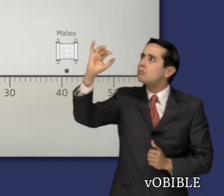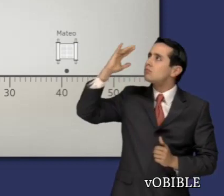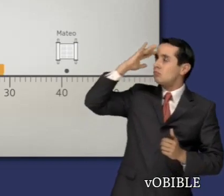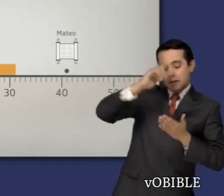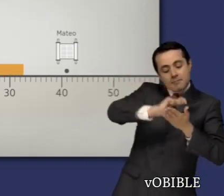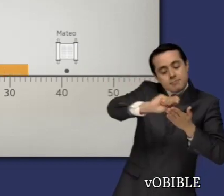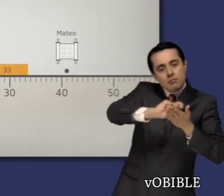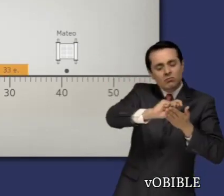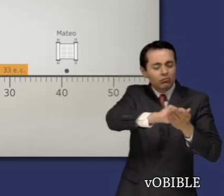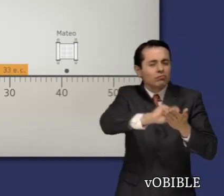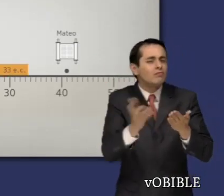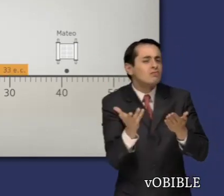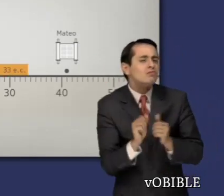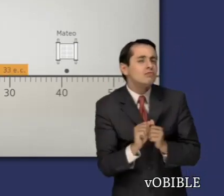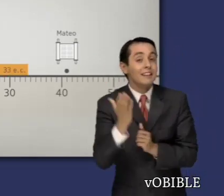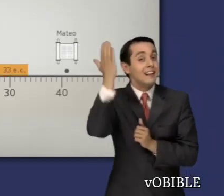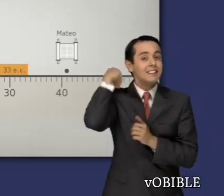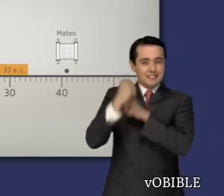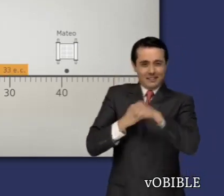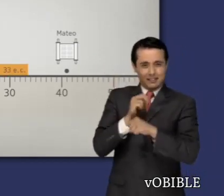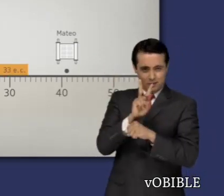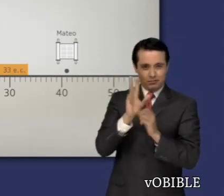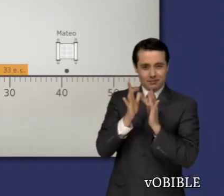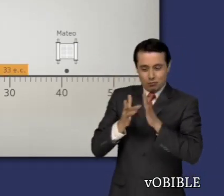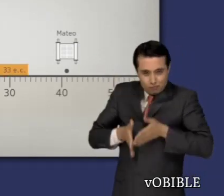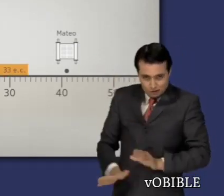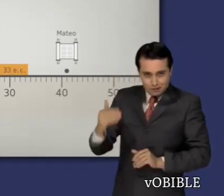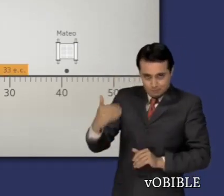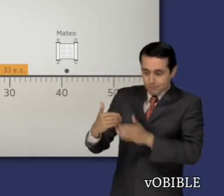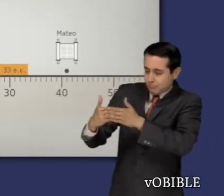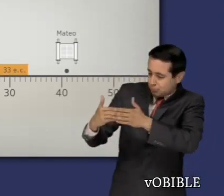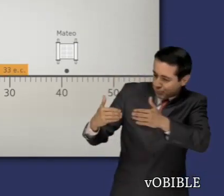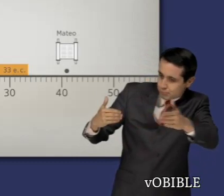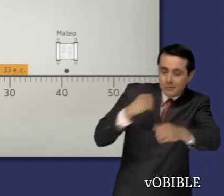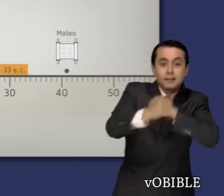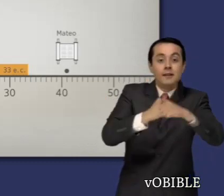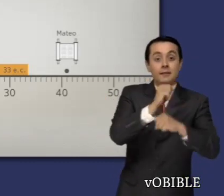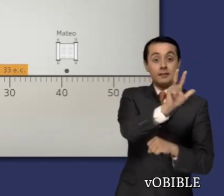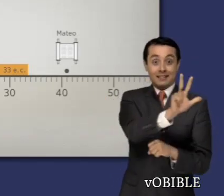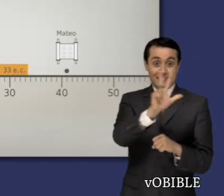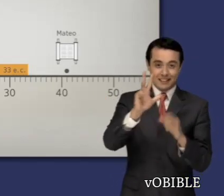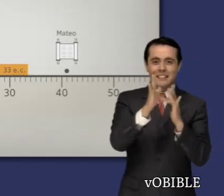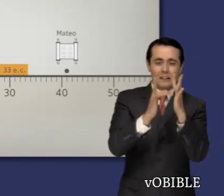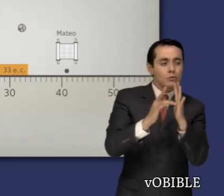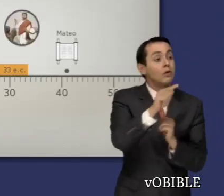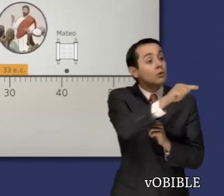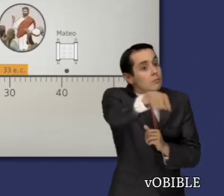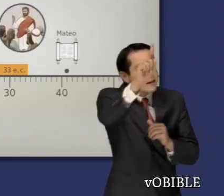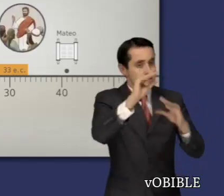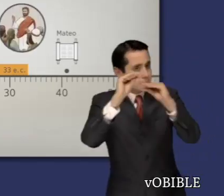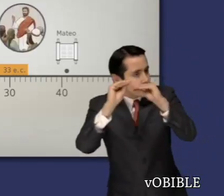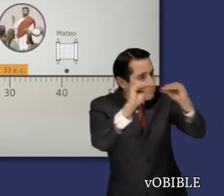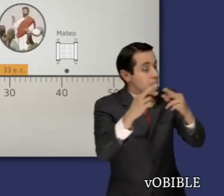antes de nuestra era y el año 33. Habla de sucesos que tuvieron lugar justo antes del nacimiento de Jesús y termina con el